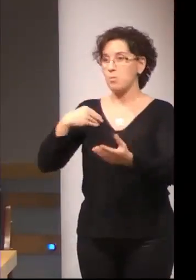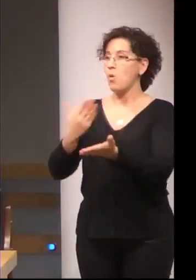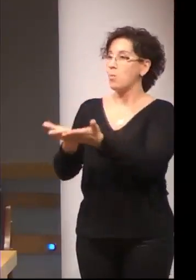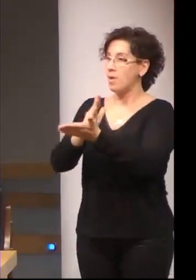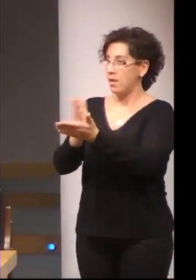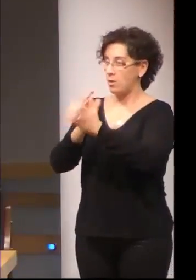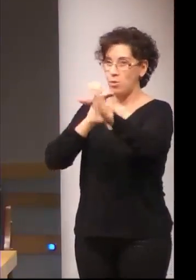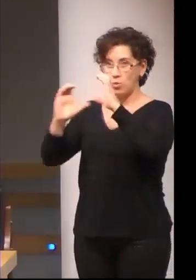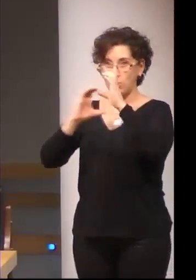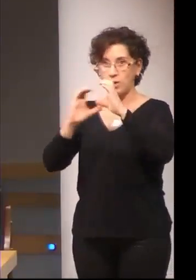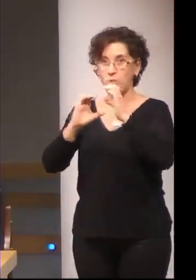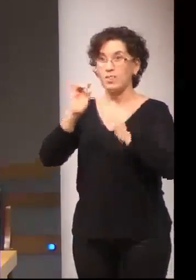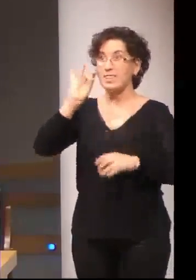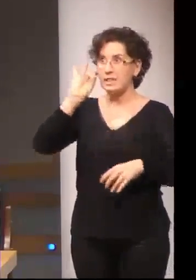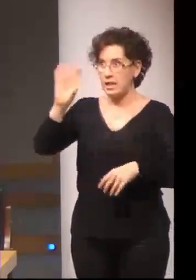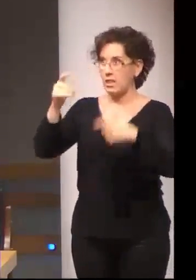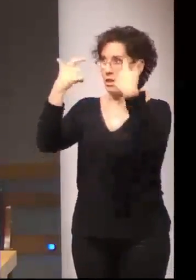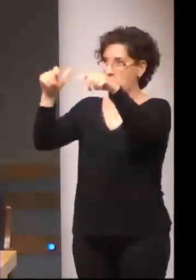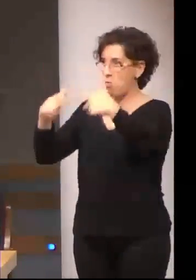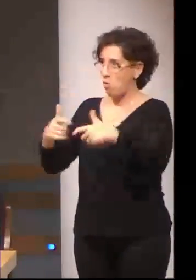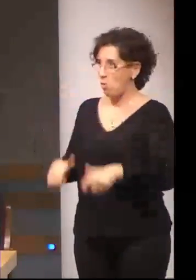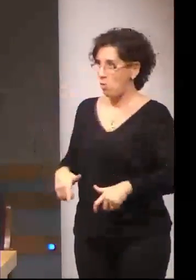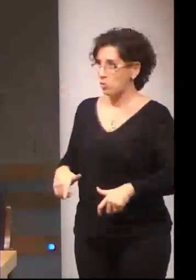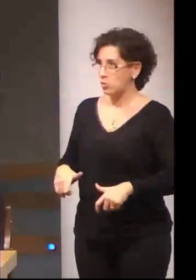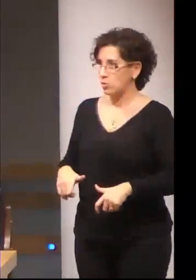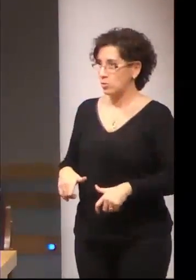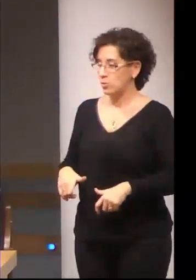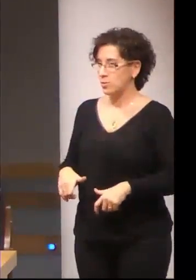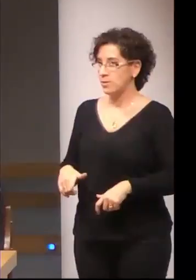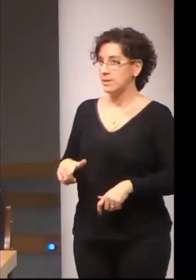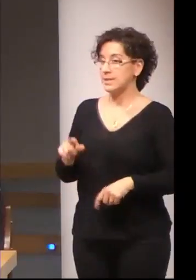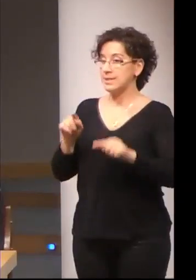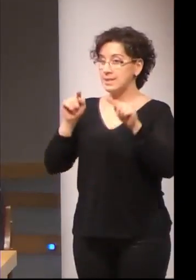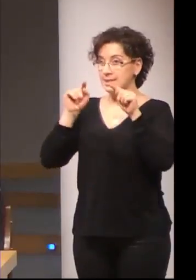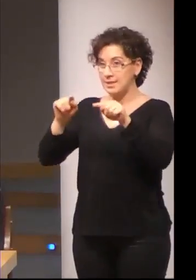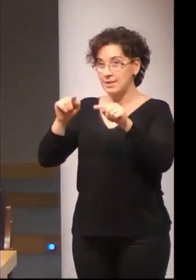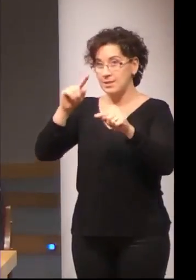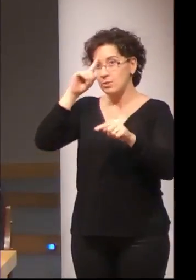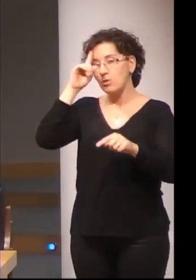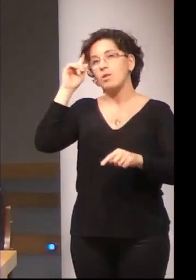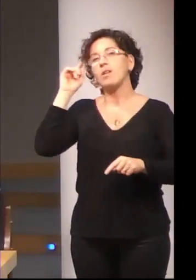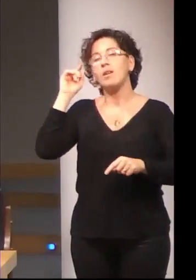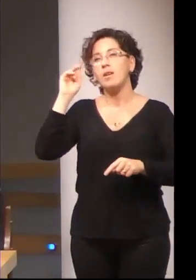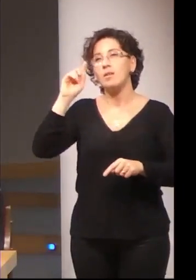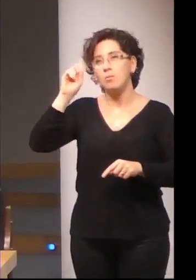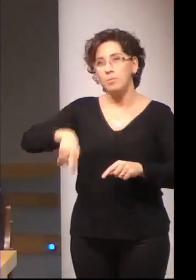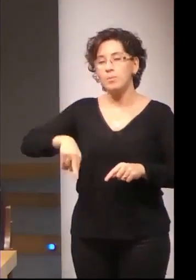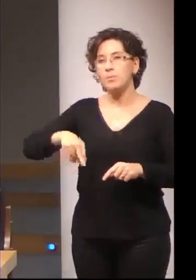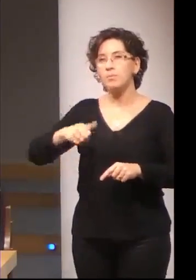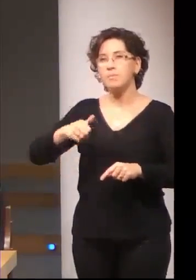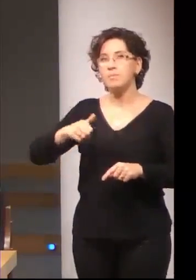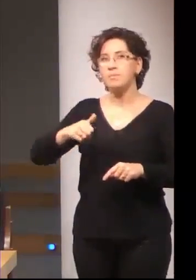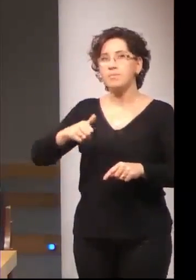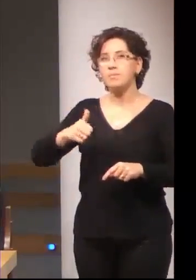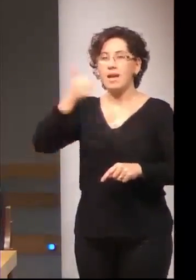módulos profesionales donde de alguna manera entramos en lo que sería un estudio más propio de nuestra